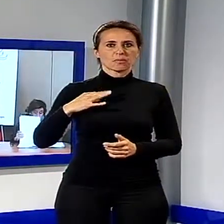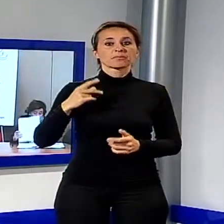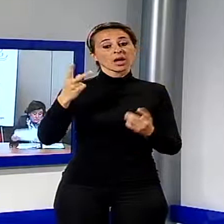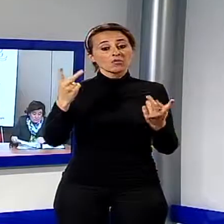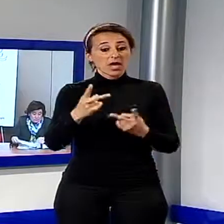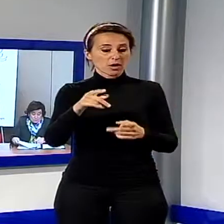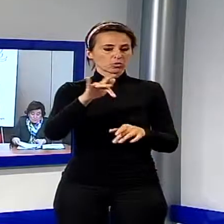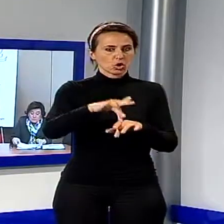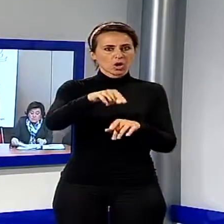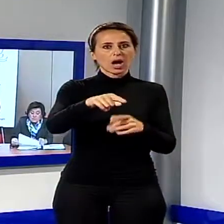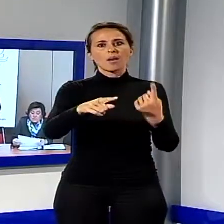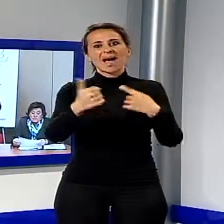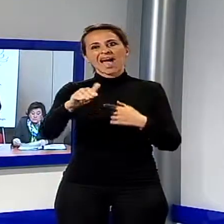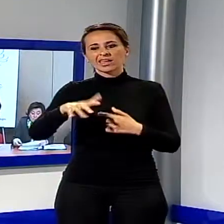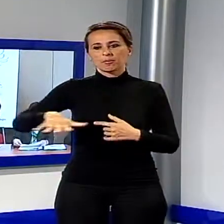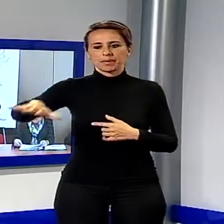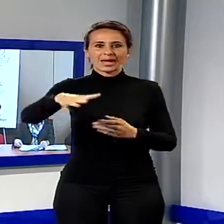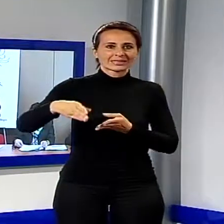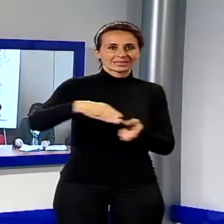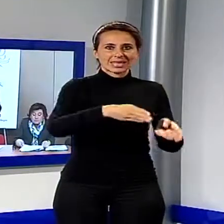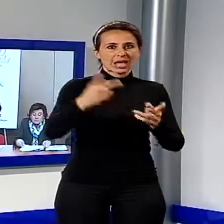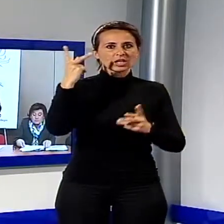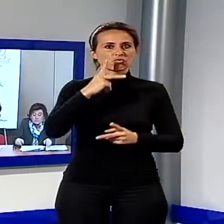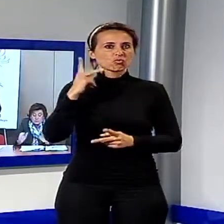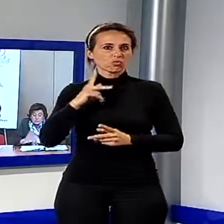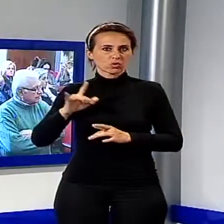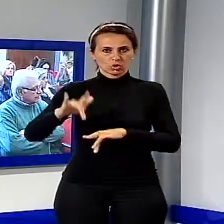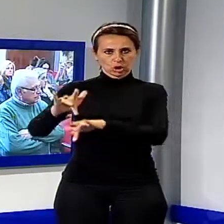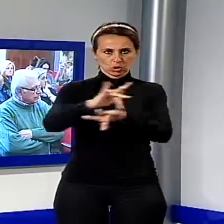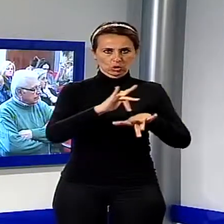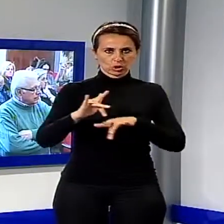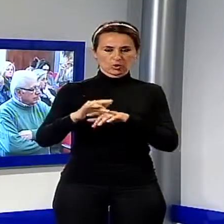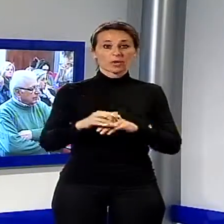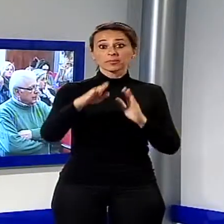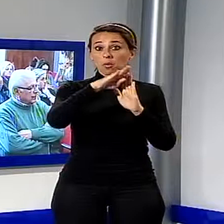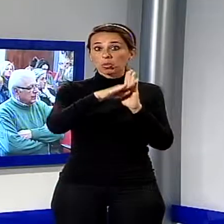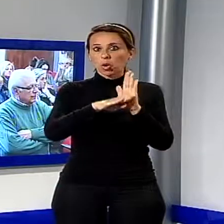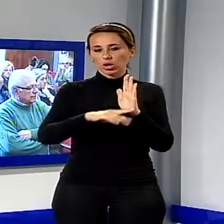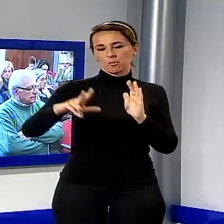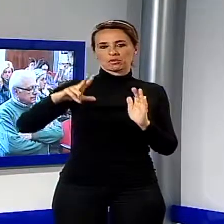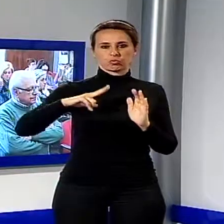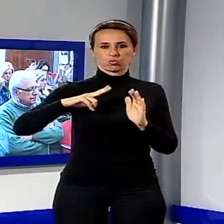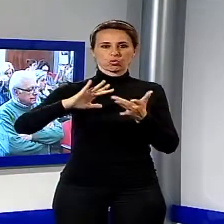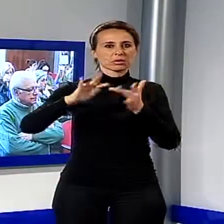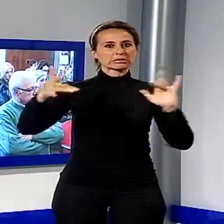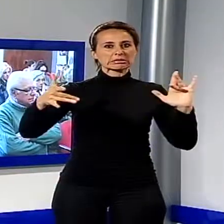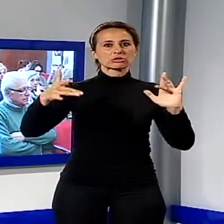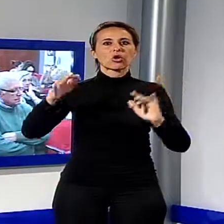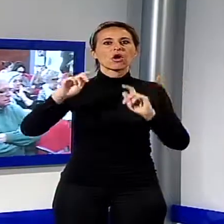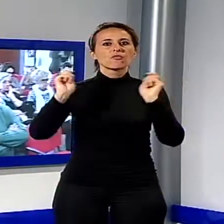si ripanerà anche nelle piazze e nelle strade della città. Davvero fitto il programma, consultabile sul sito